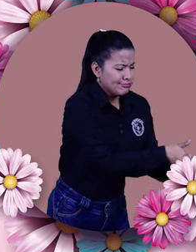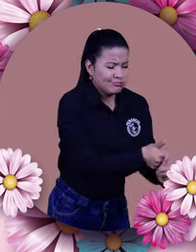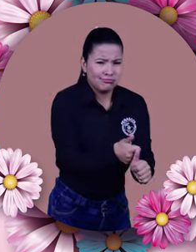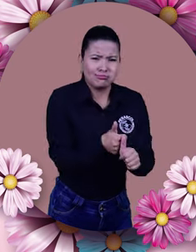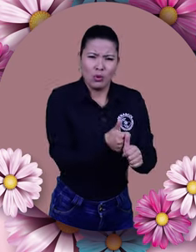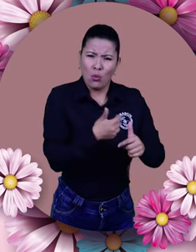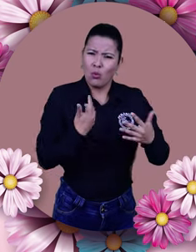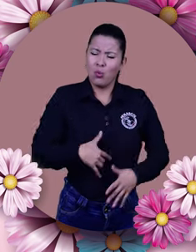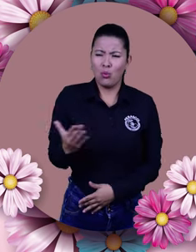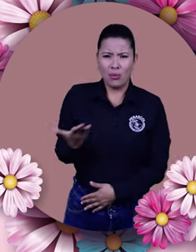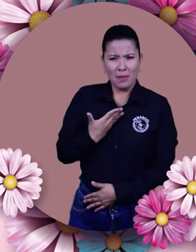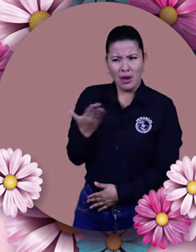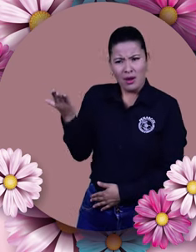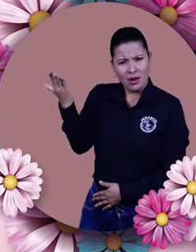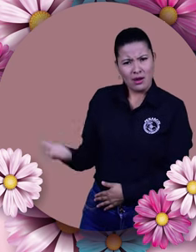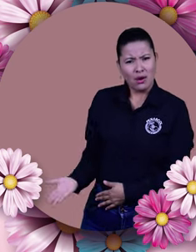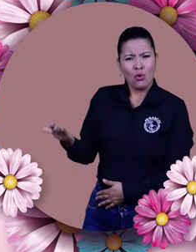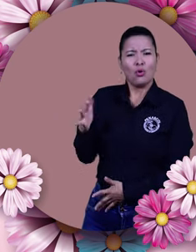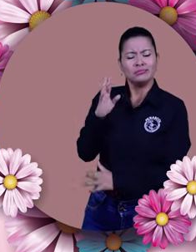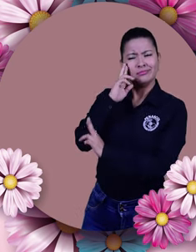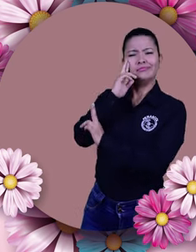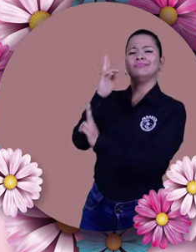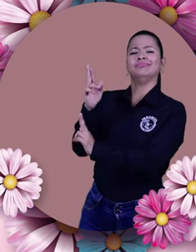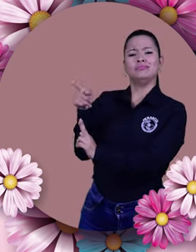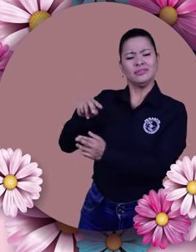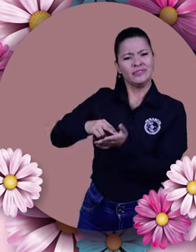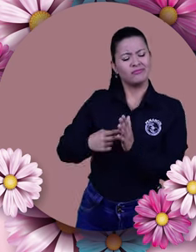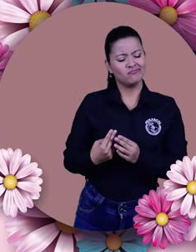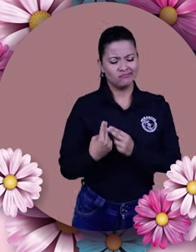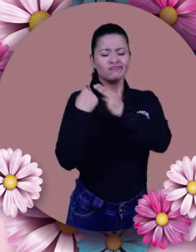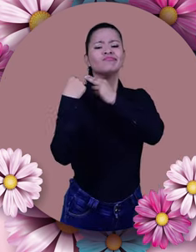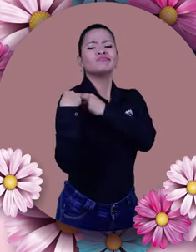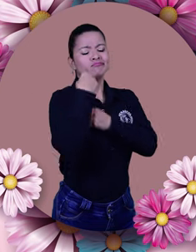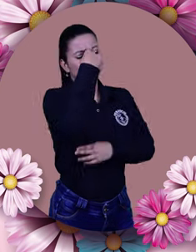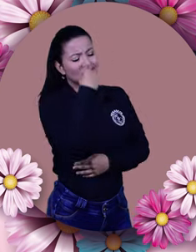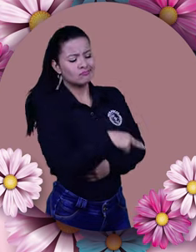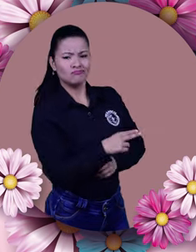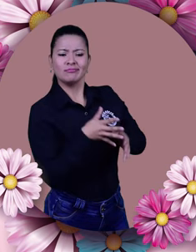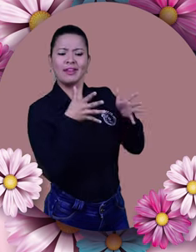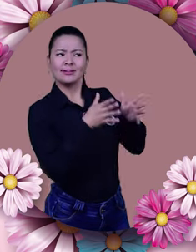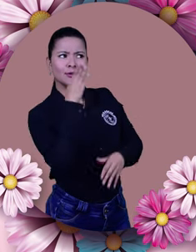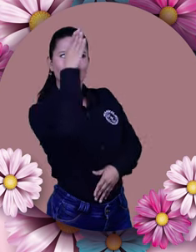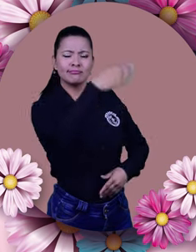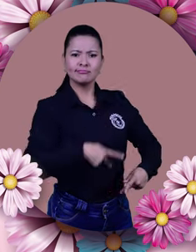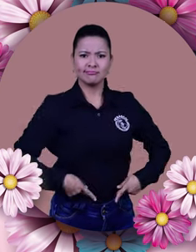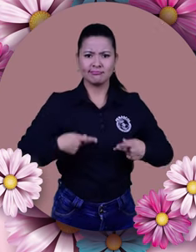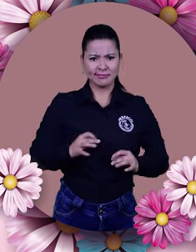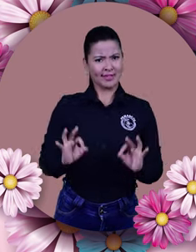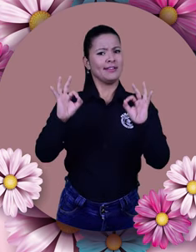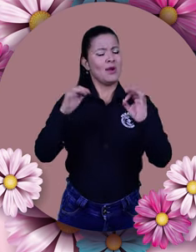Reconocemos esta gran labor y sabemos que su anhelo es que sus hijos logren